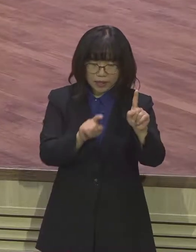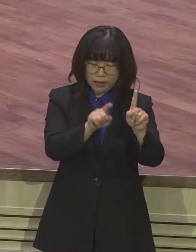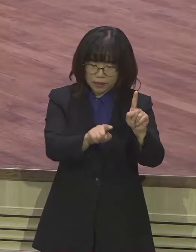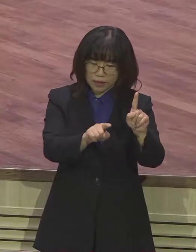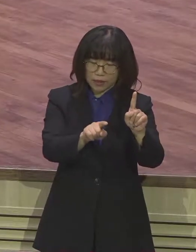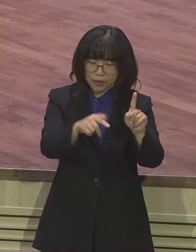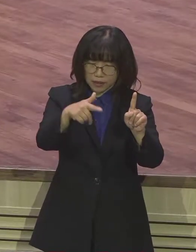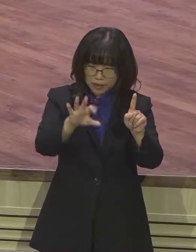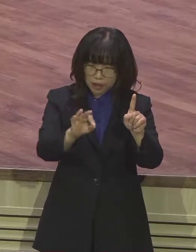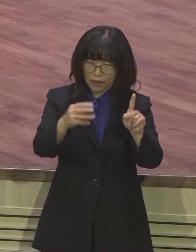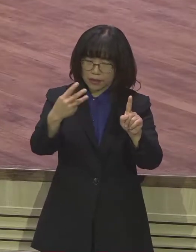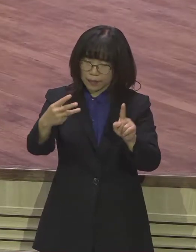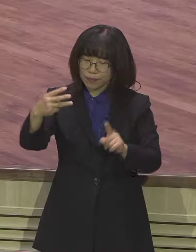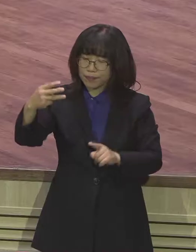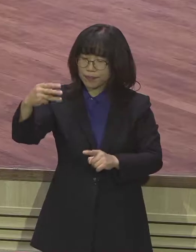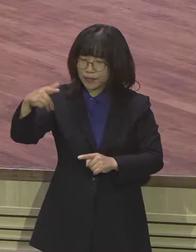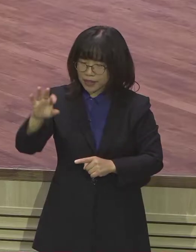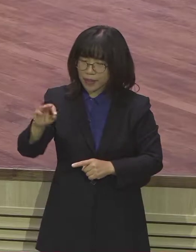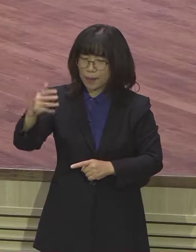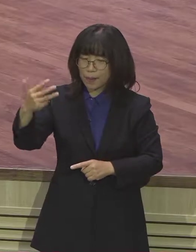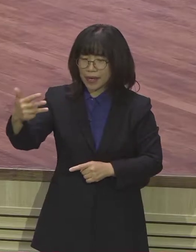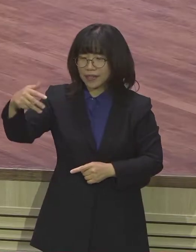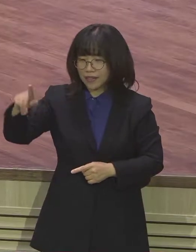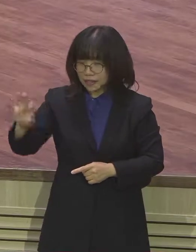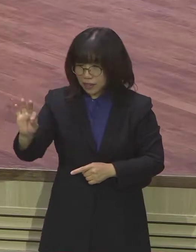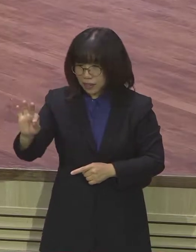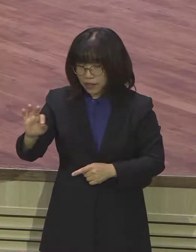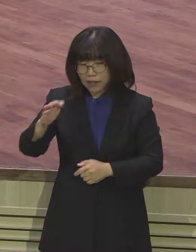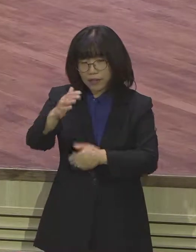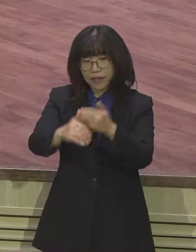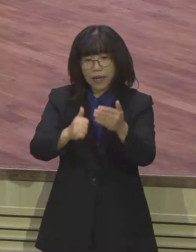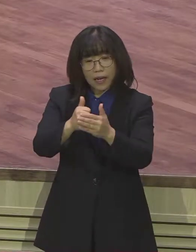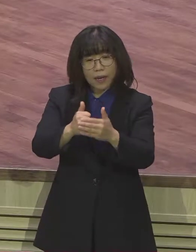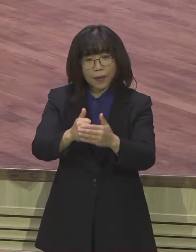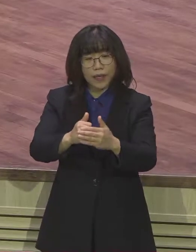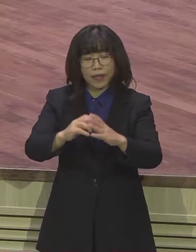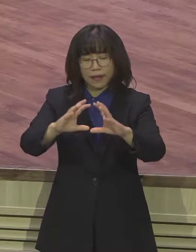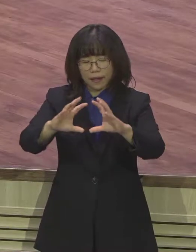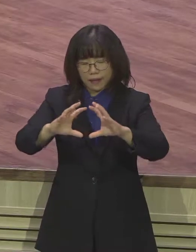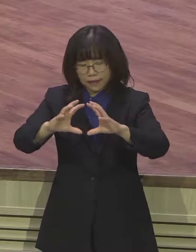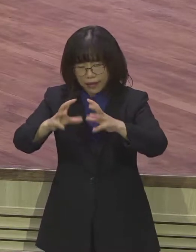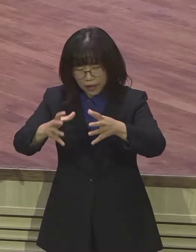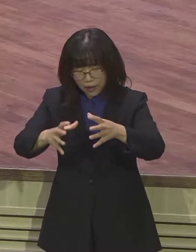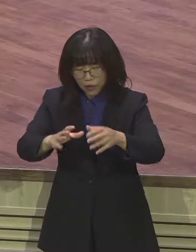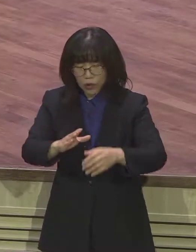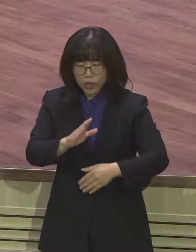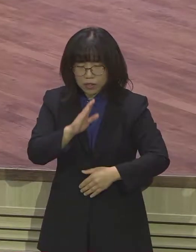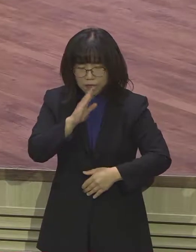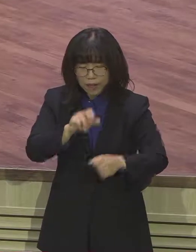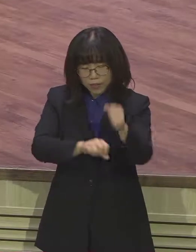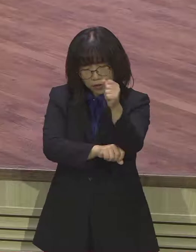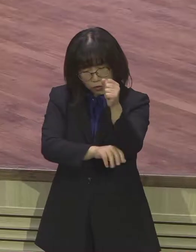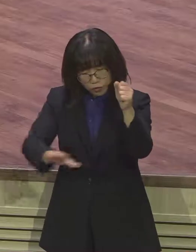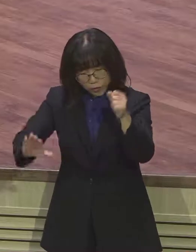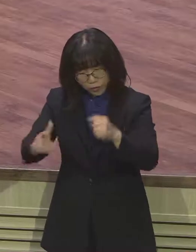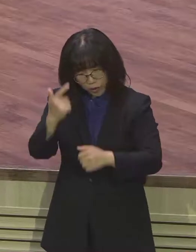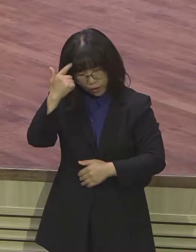여러분의 기준이 되어지고 이것을 다림줄로 기준 삼을 때 하나님의 중공검사에 거뜬히 합격할 줄 믿습니다